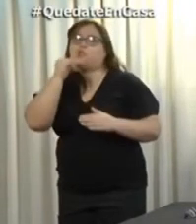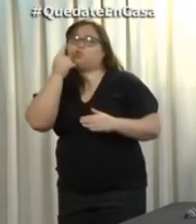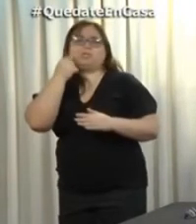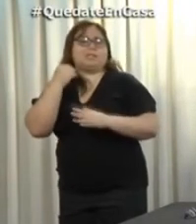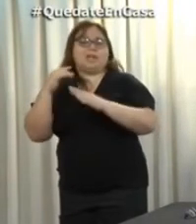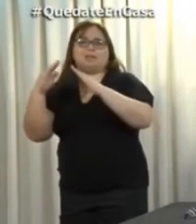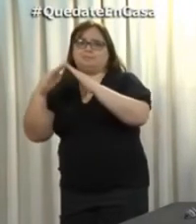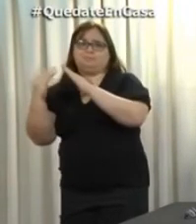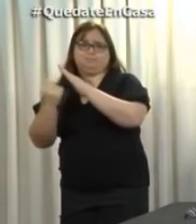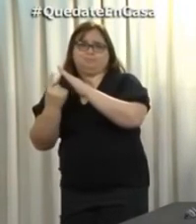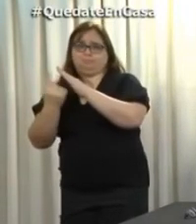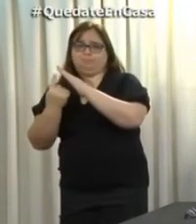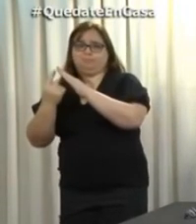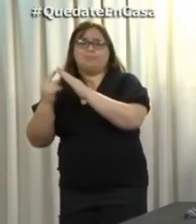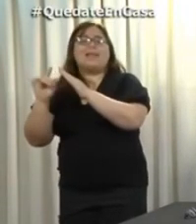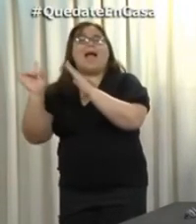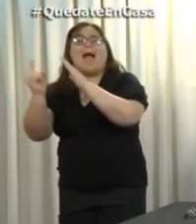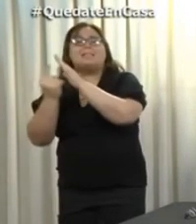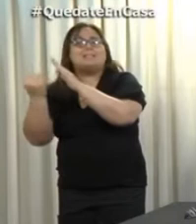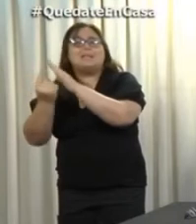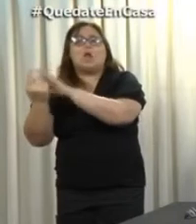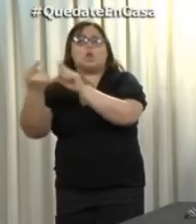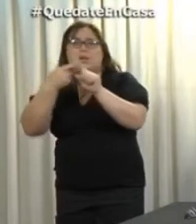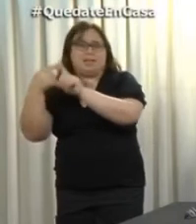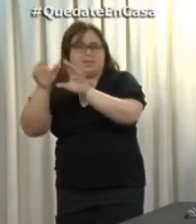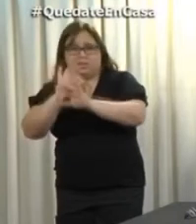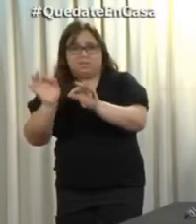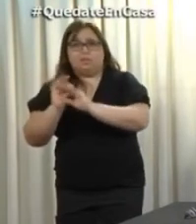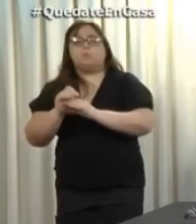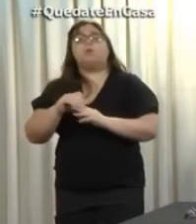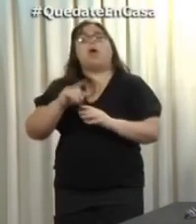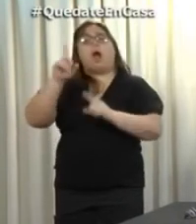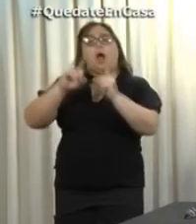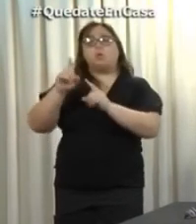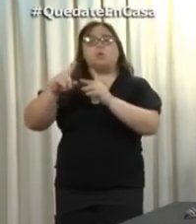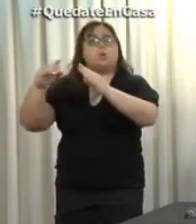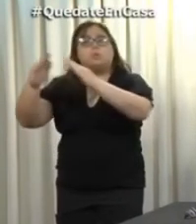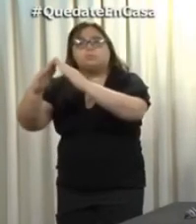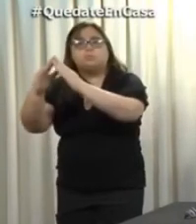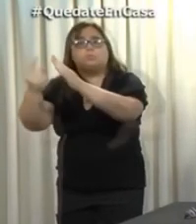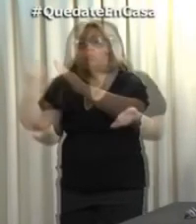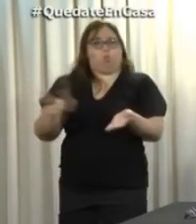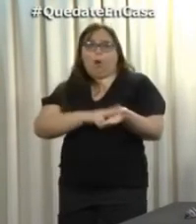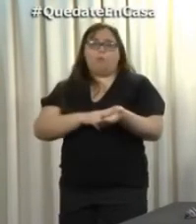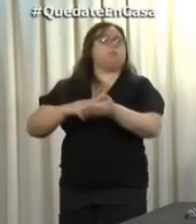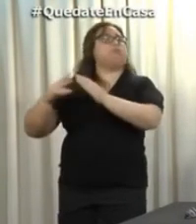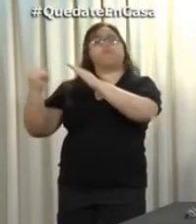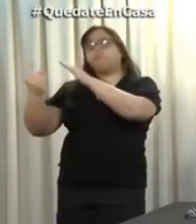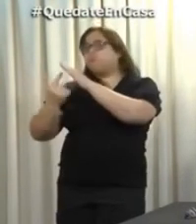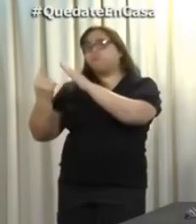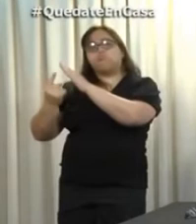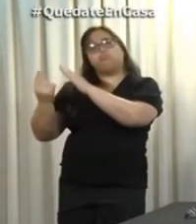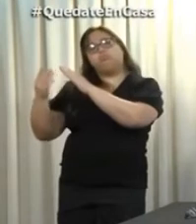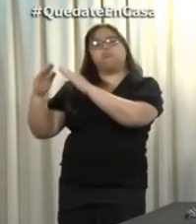más que lo hayan cumplido de los lugares donde ellos vienen, una vez ingresado a la provincia deben cumplirlo. Desde que se